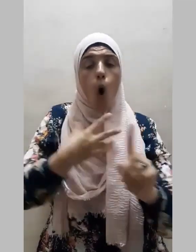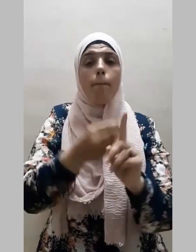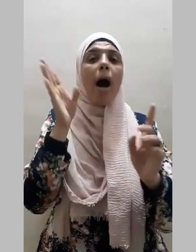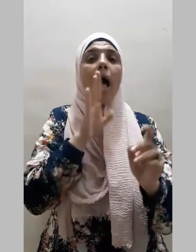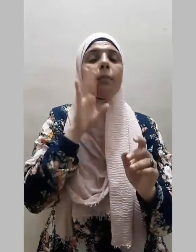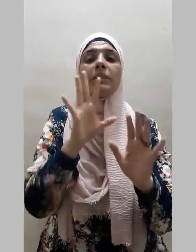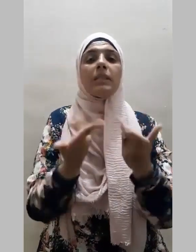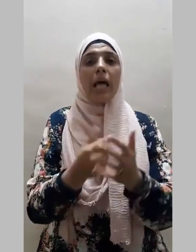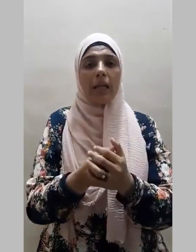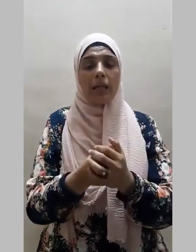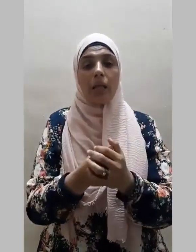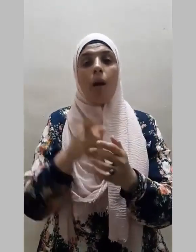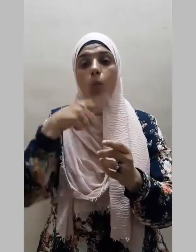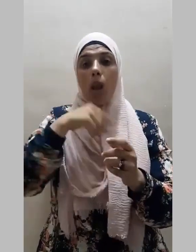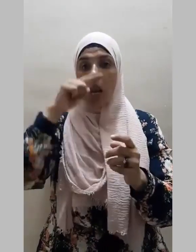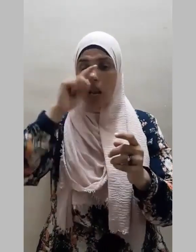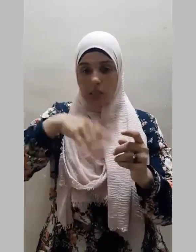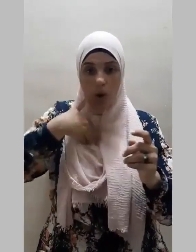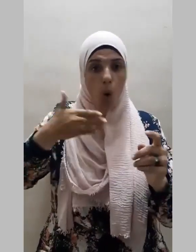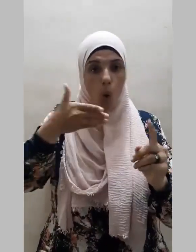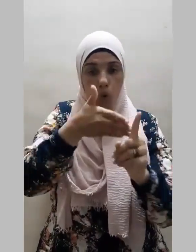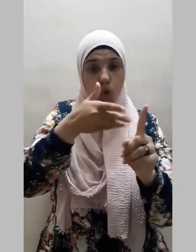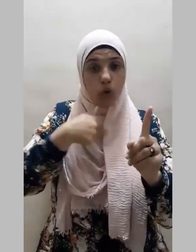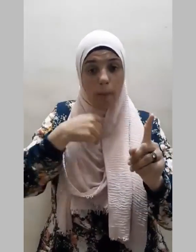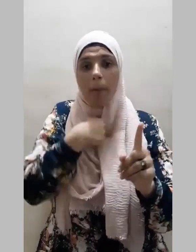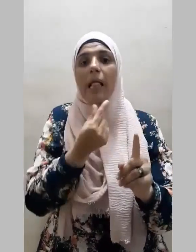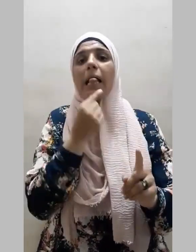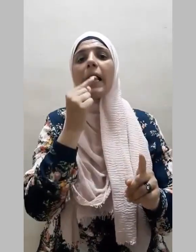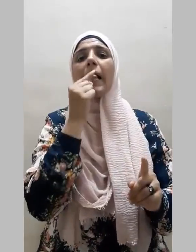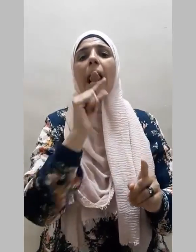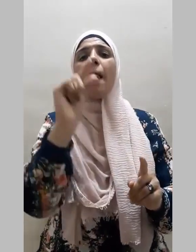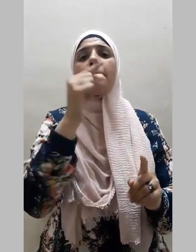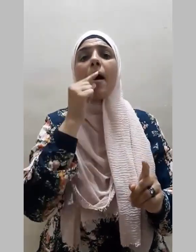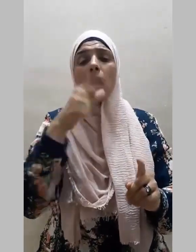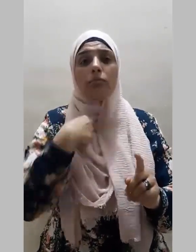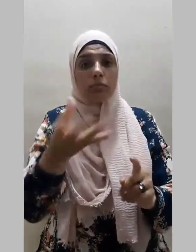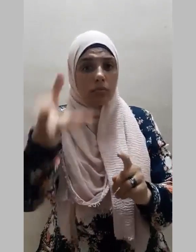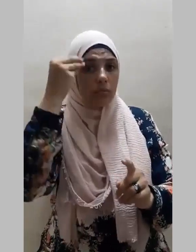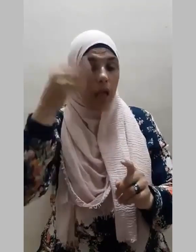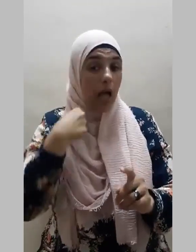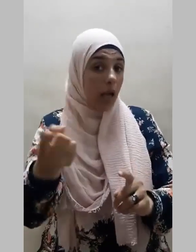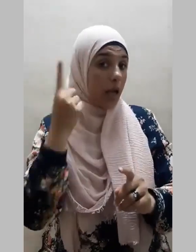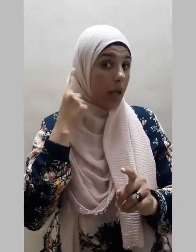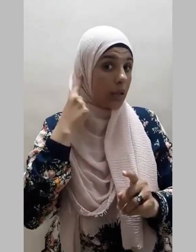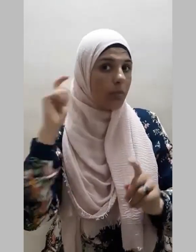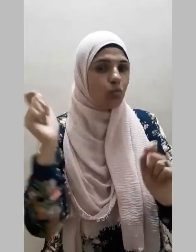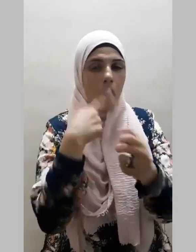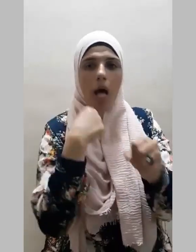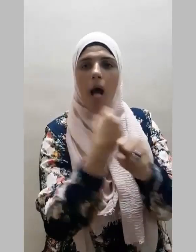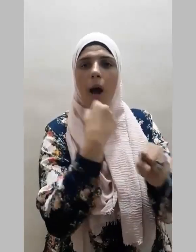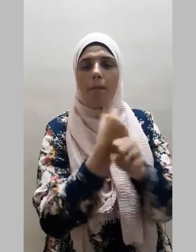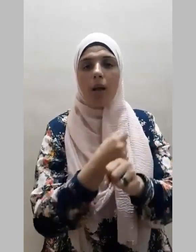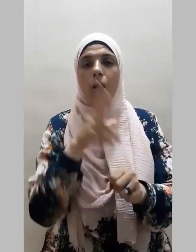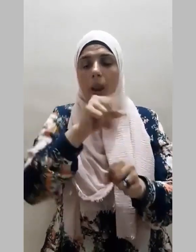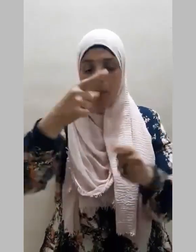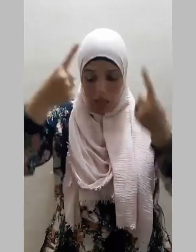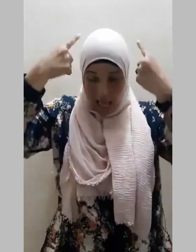أسمع بالكلمة مما لم أسمعها فتود أعضائي أن